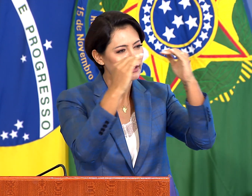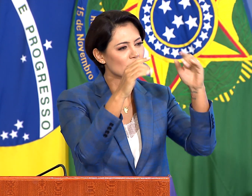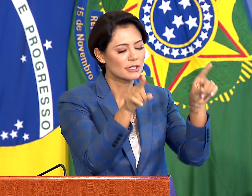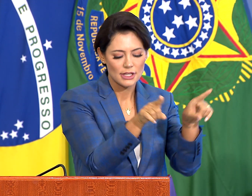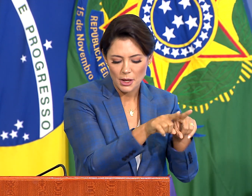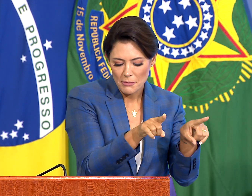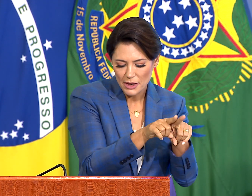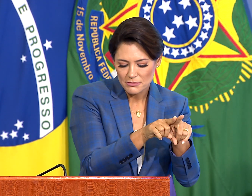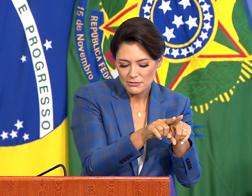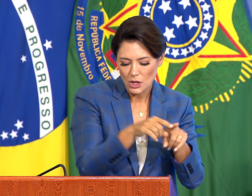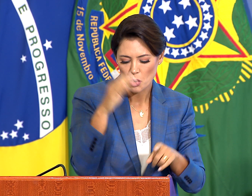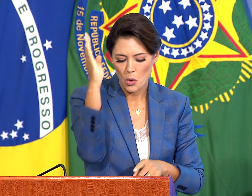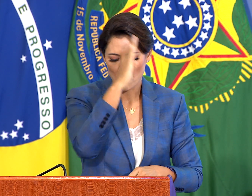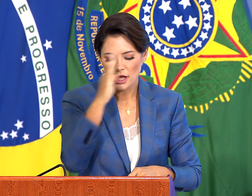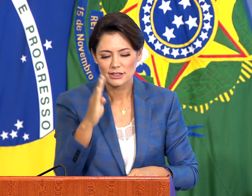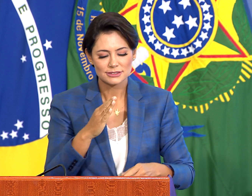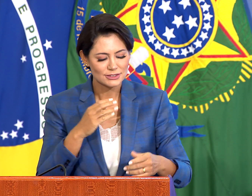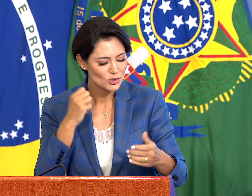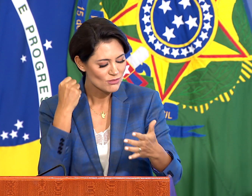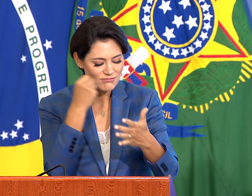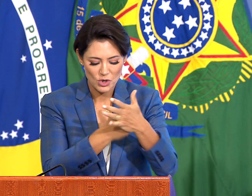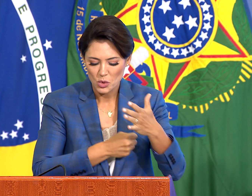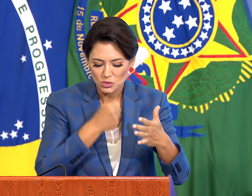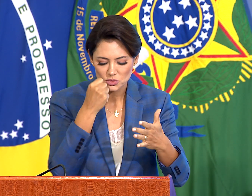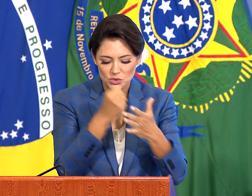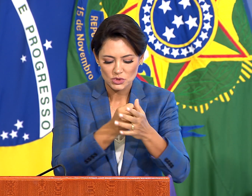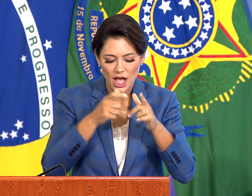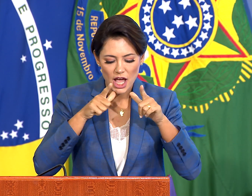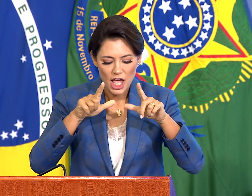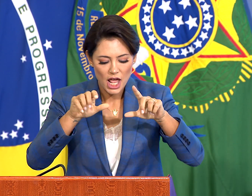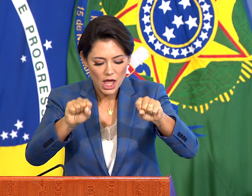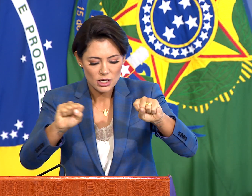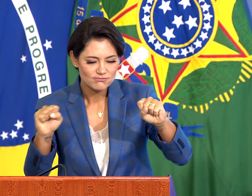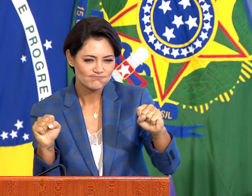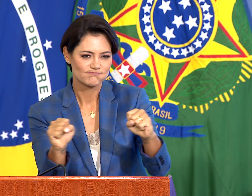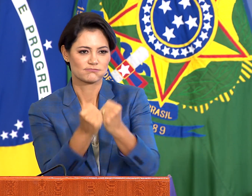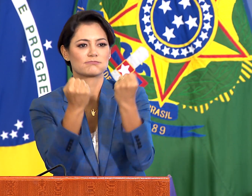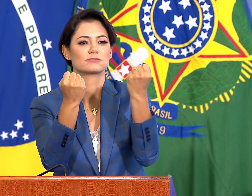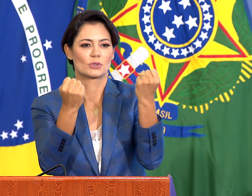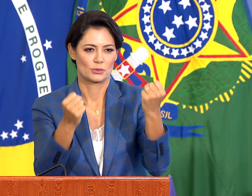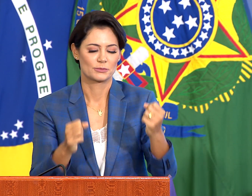respeito e trabalhar para quebrar as barreiras linguísticas do Brasil.